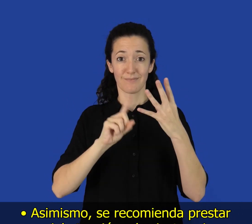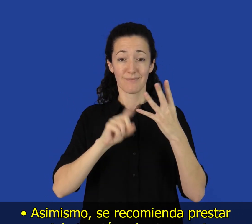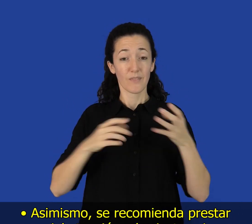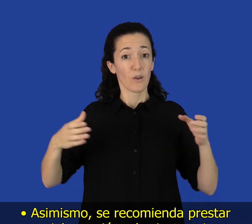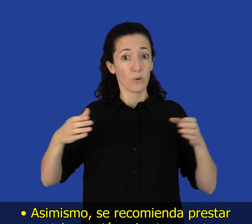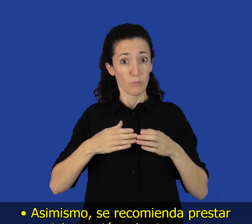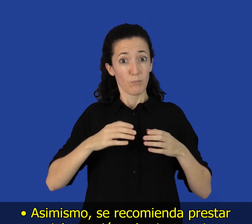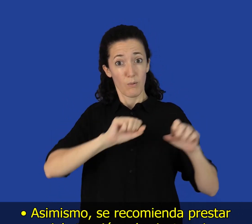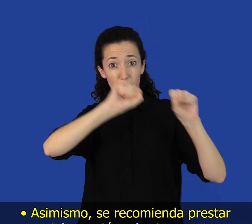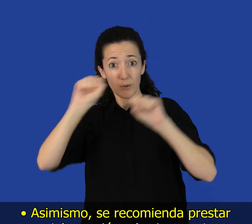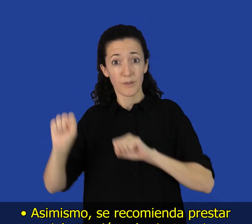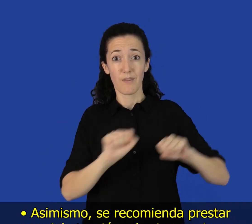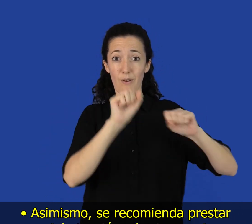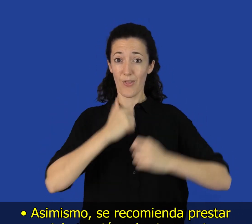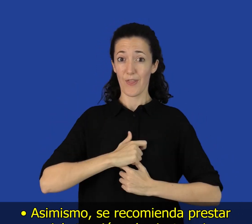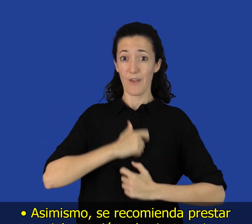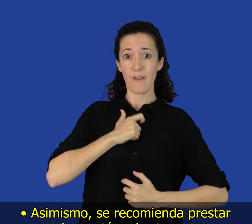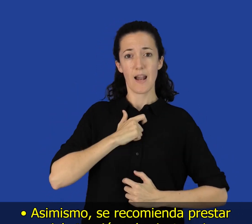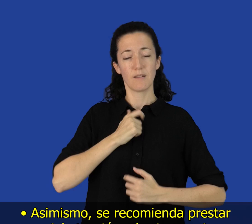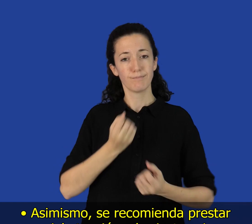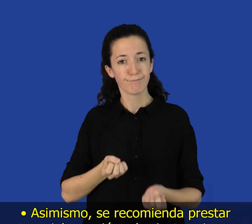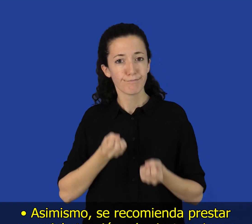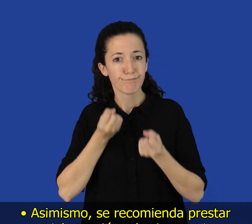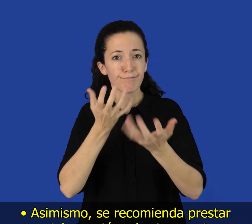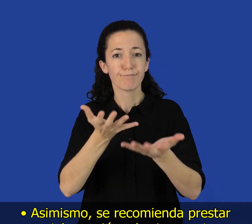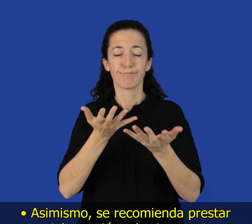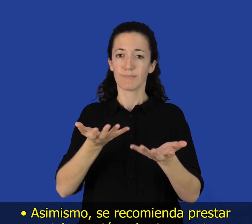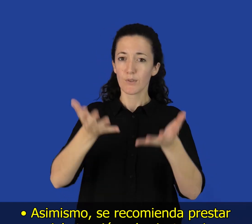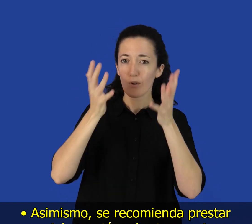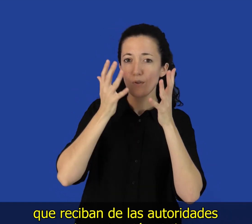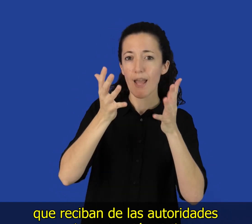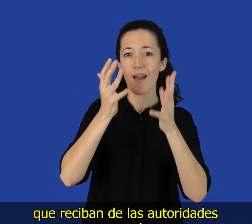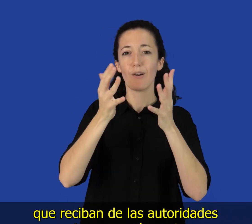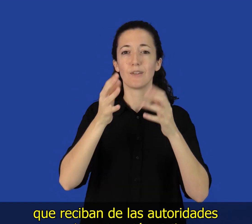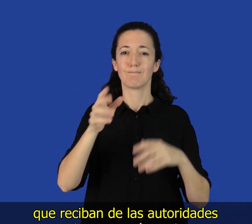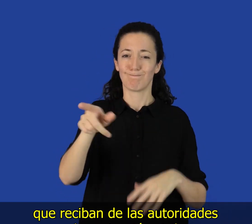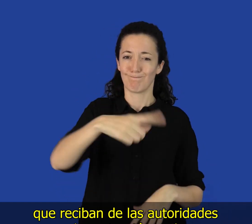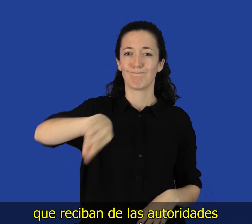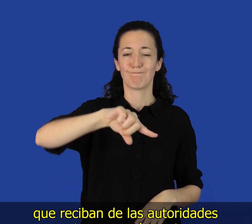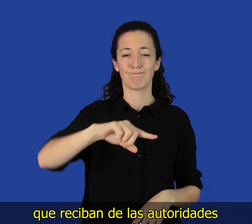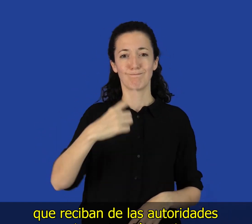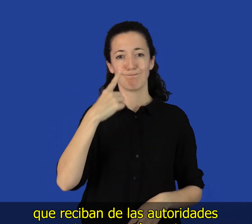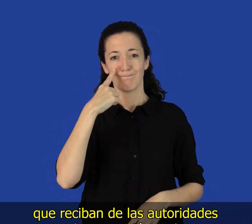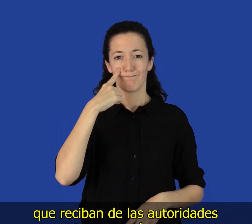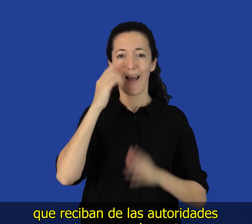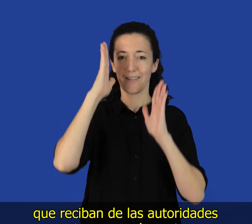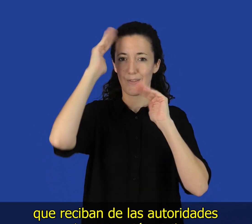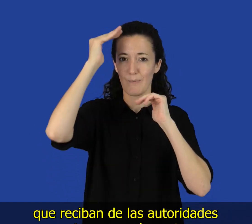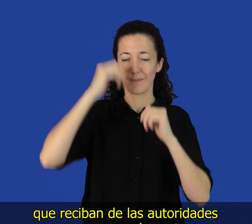Asimismo, se recomienda prestar especial atención a las instrucciones que reciban de las autoridades de protección civil.